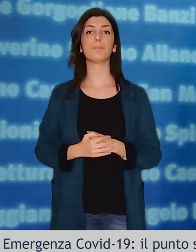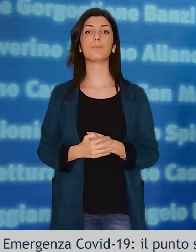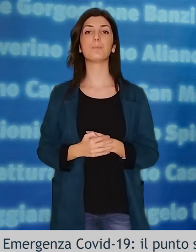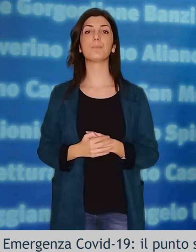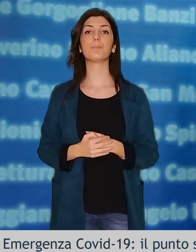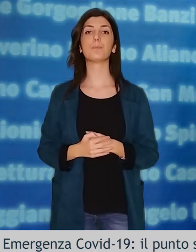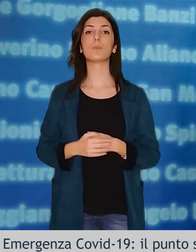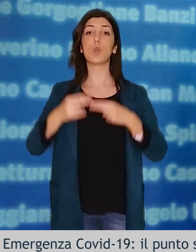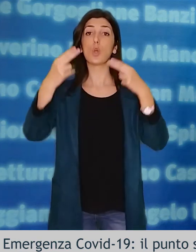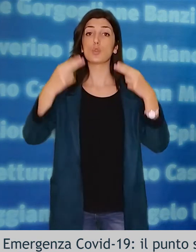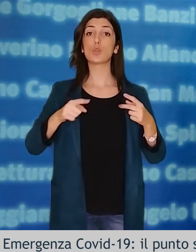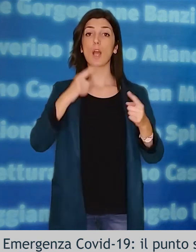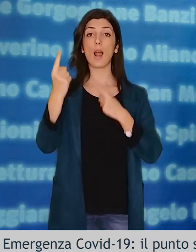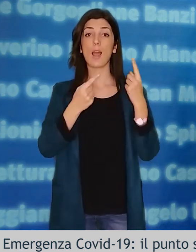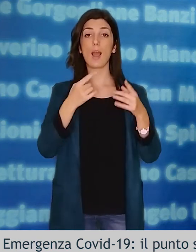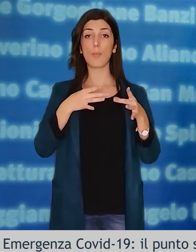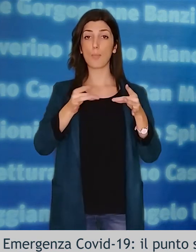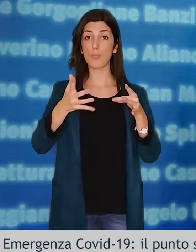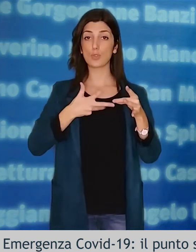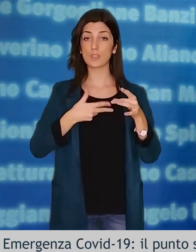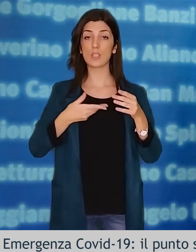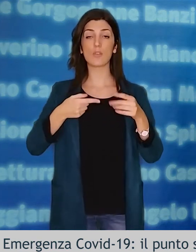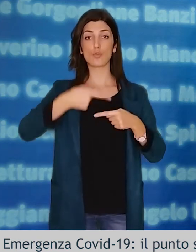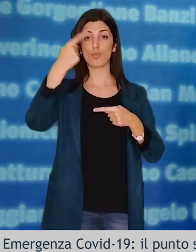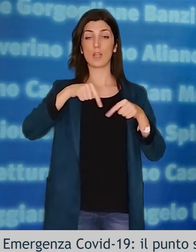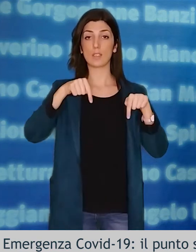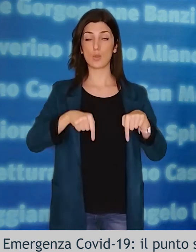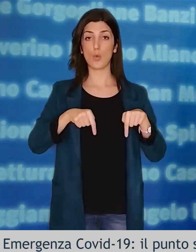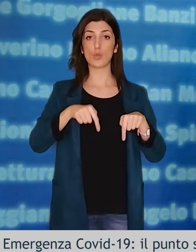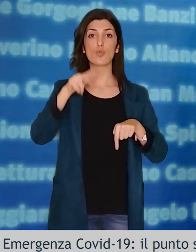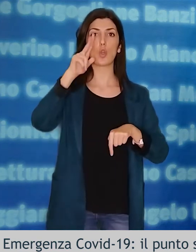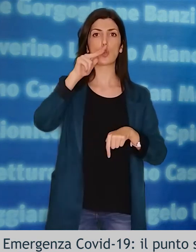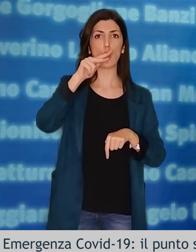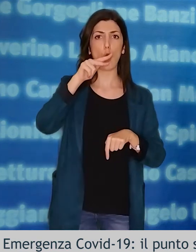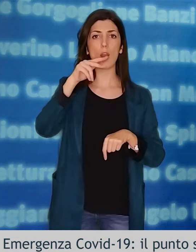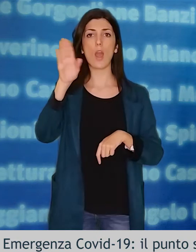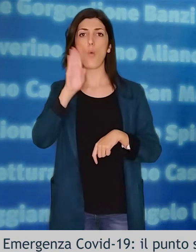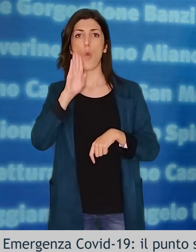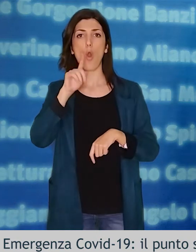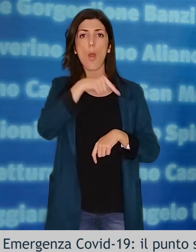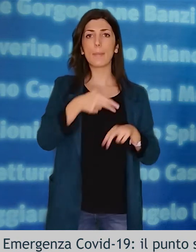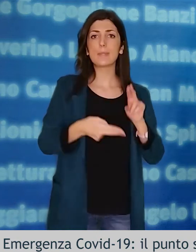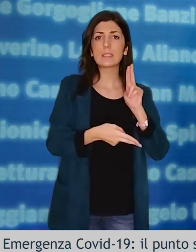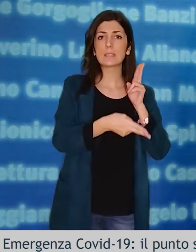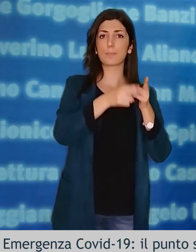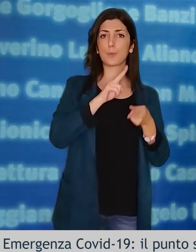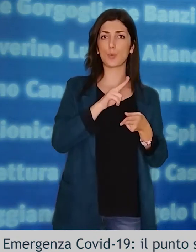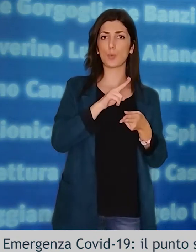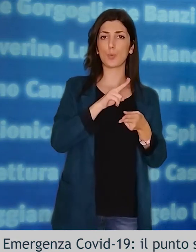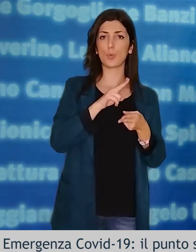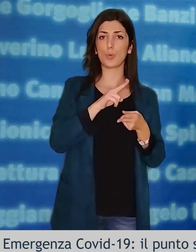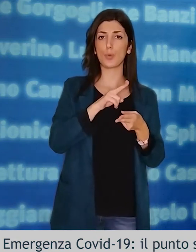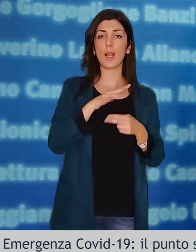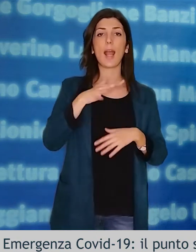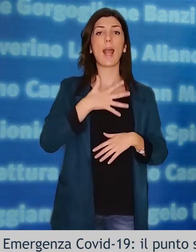casi, tra i positivi odierni, risultano prevalenti quelli di sesso femminile rispetto a quelli di sesso maschile. L